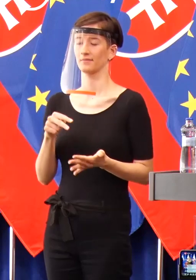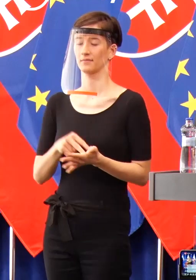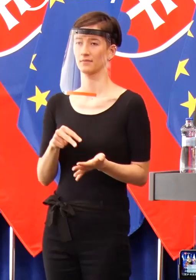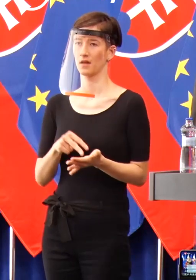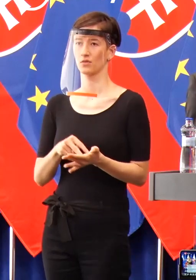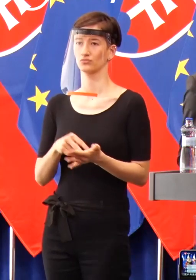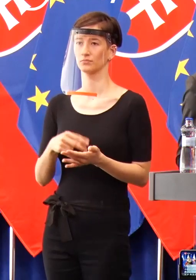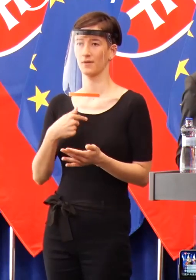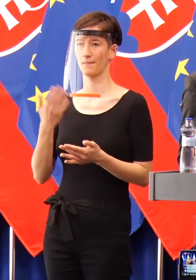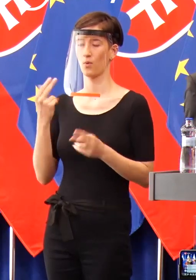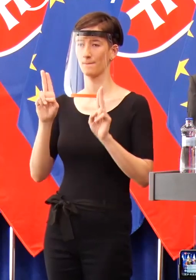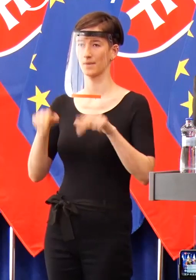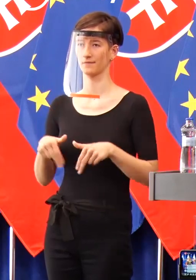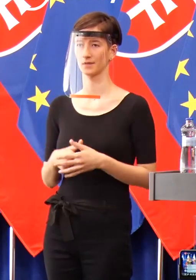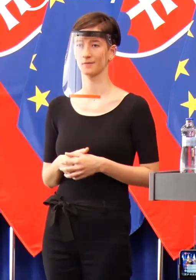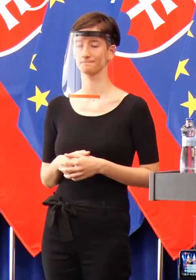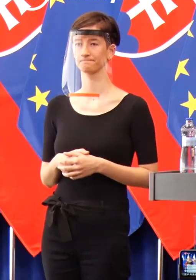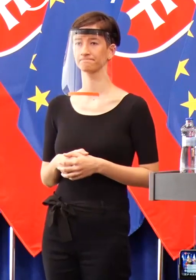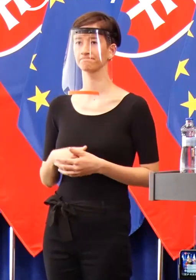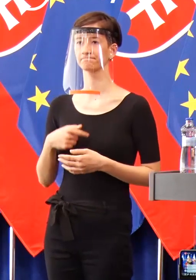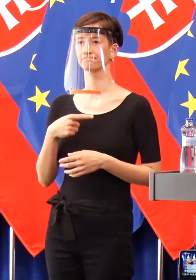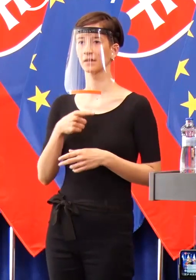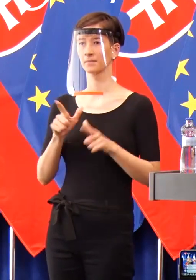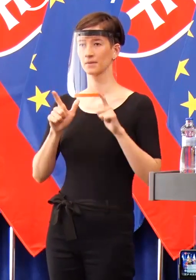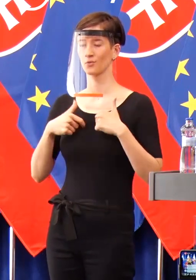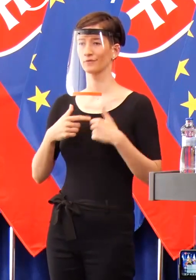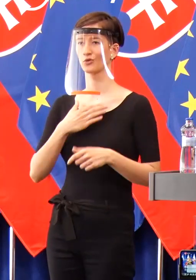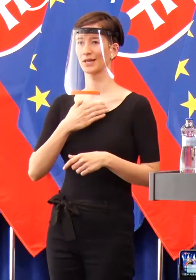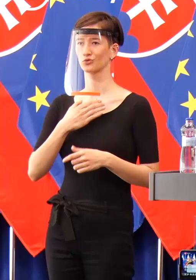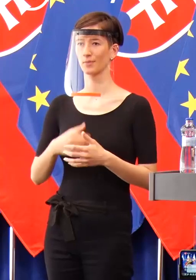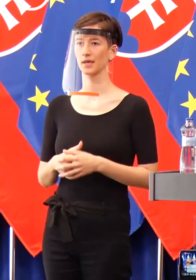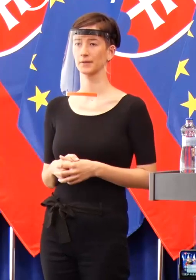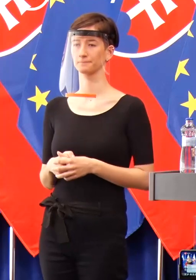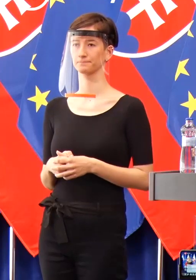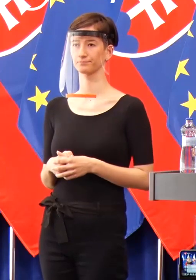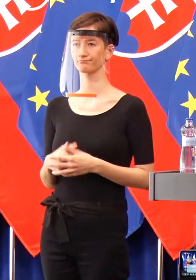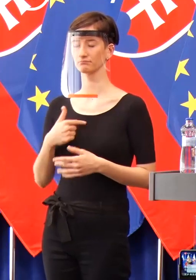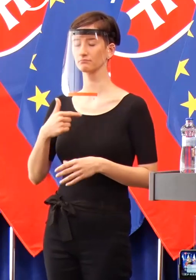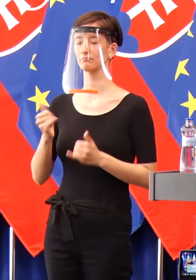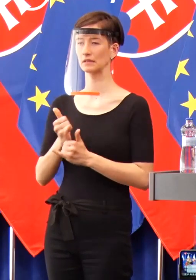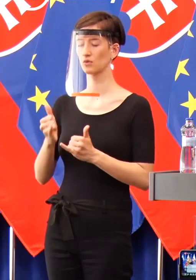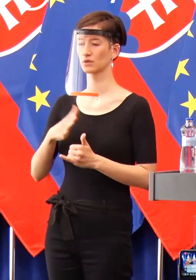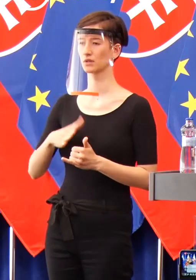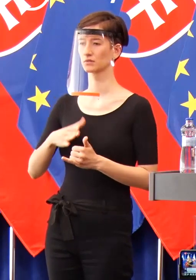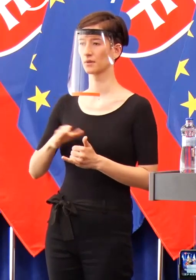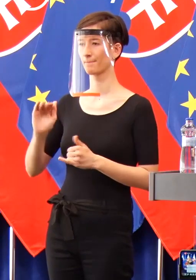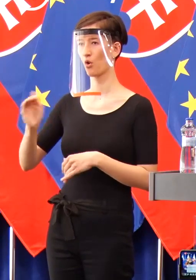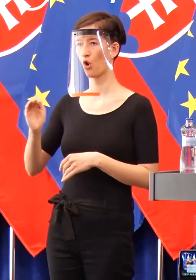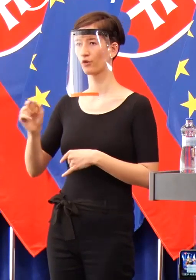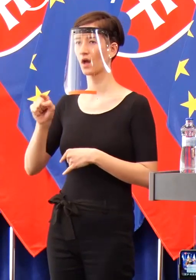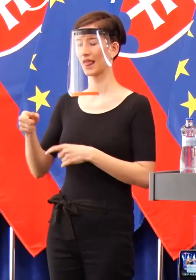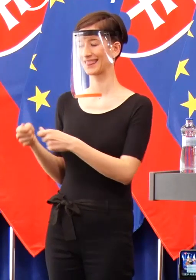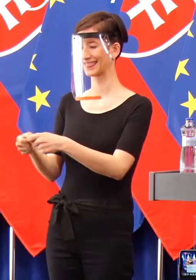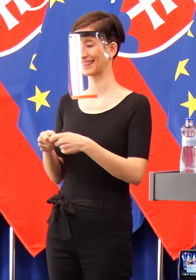Pána profesora Krčmeriho poprosím. Ja chcem oceniť prácu toho týmu kolegu Poláka